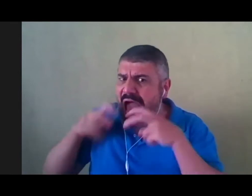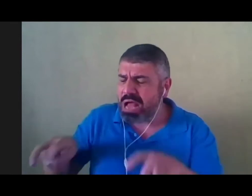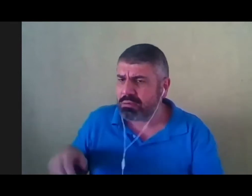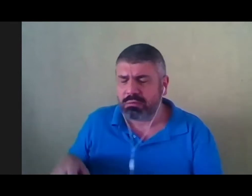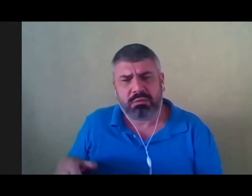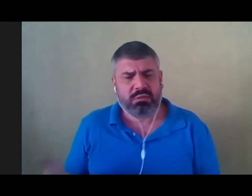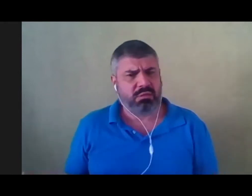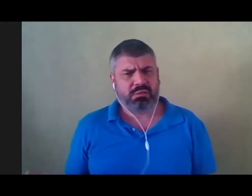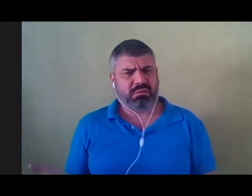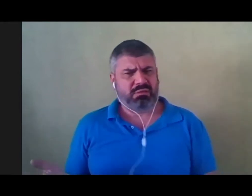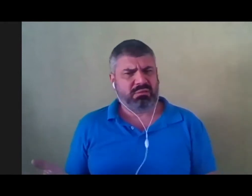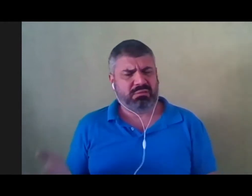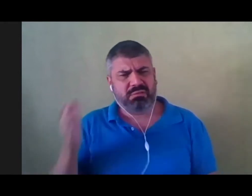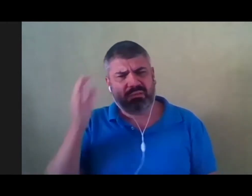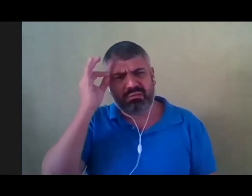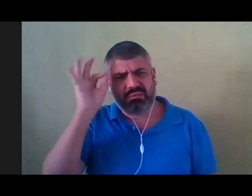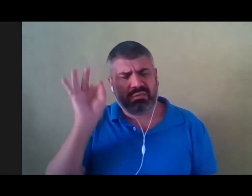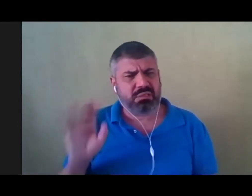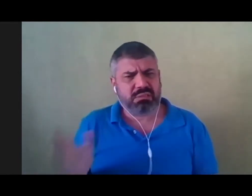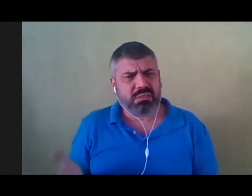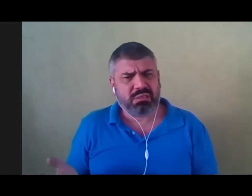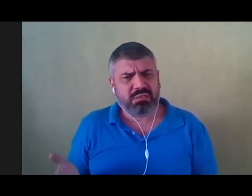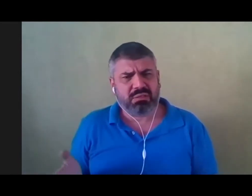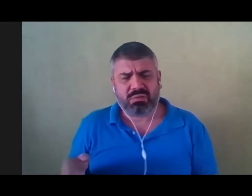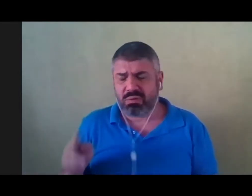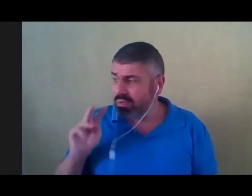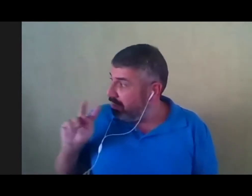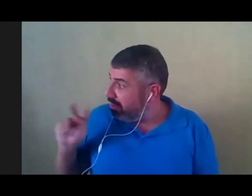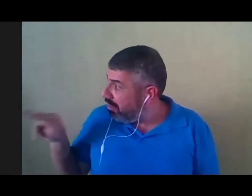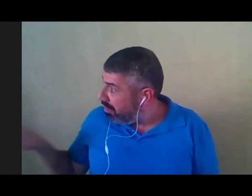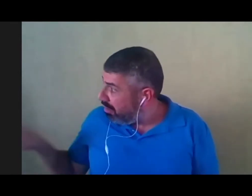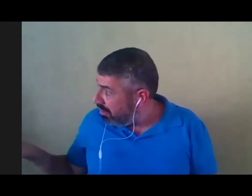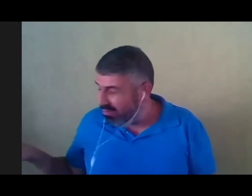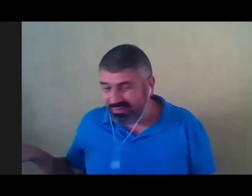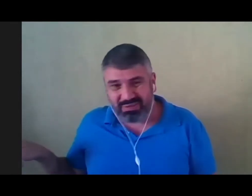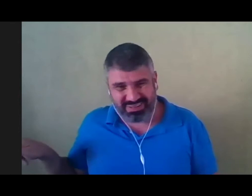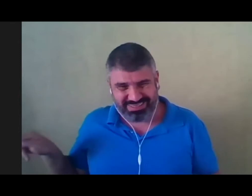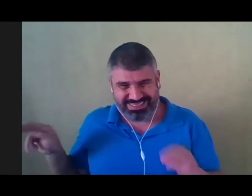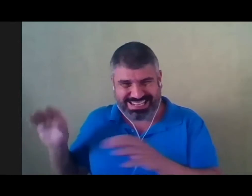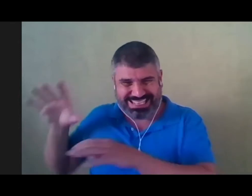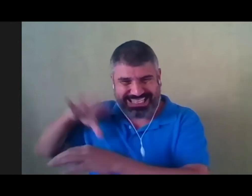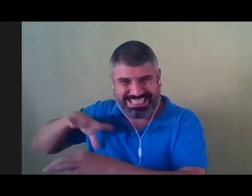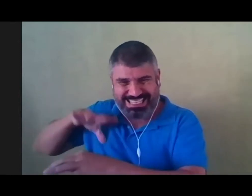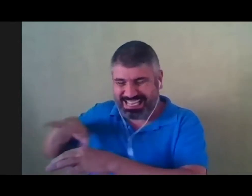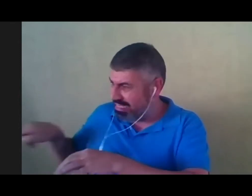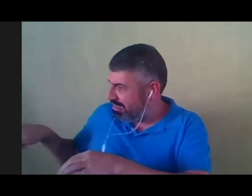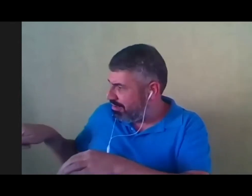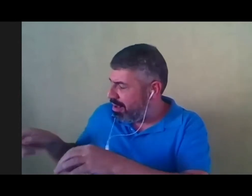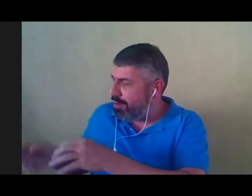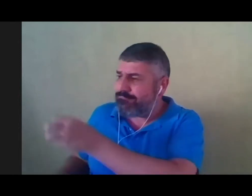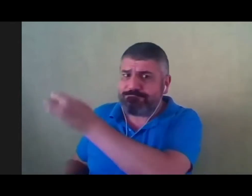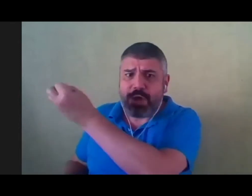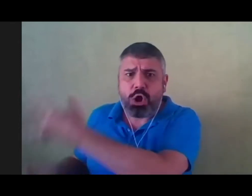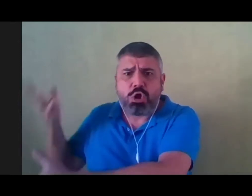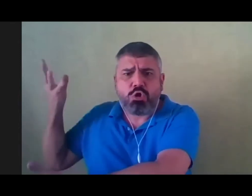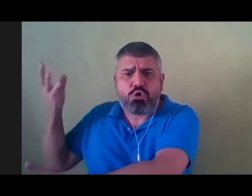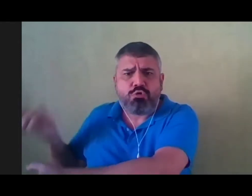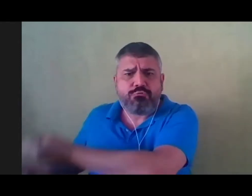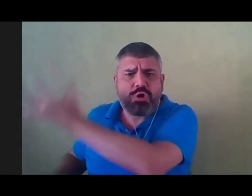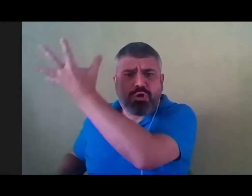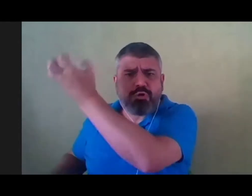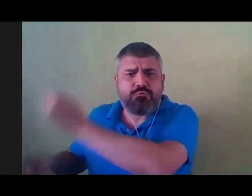Até que ela olhou pro lado do vilarejo onde morava. Todas as casas estavam pegando fogo. Ela